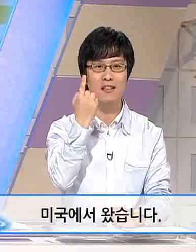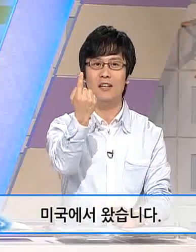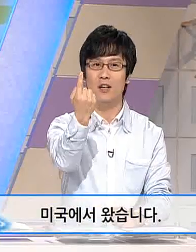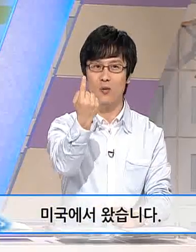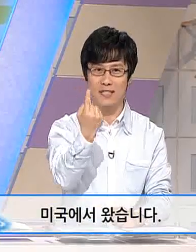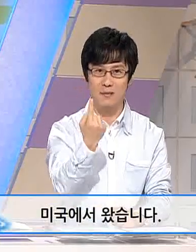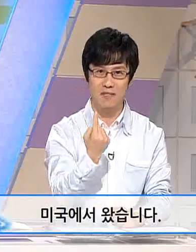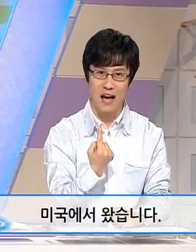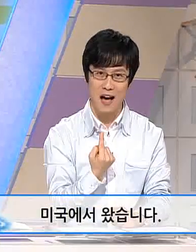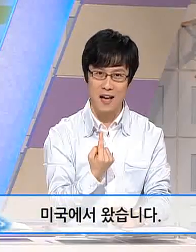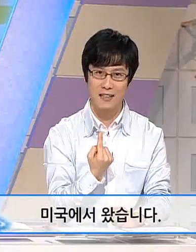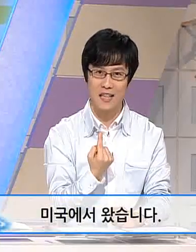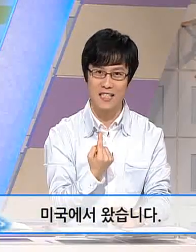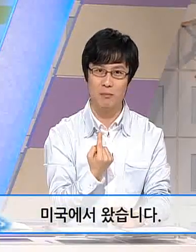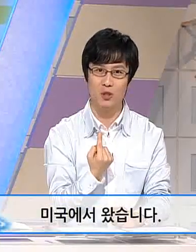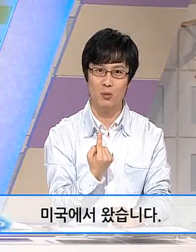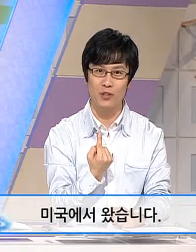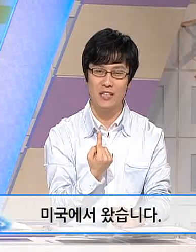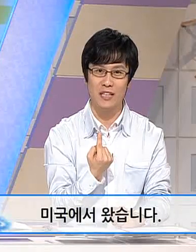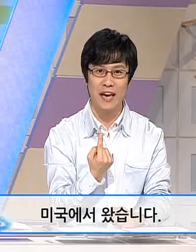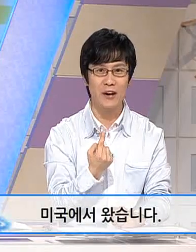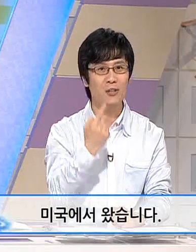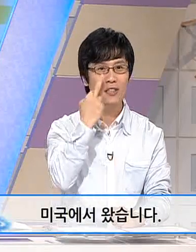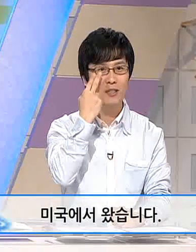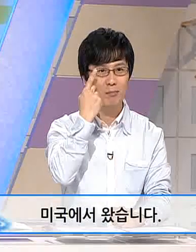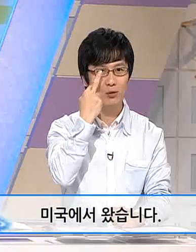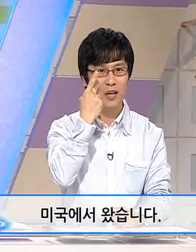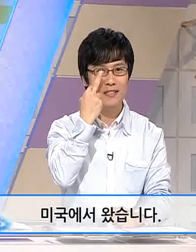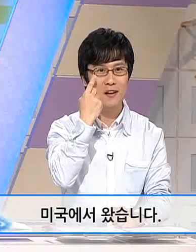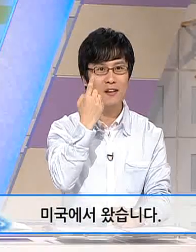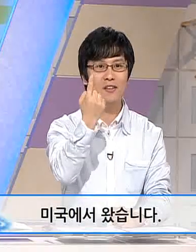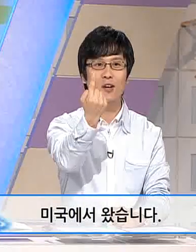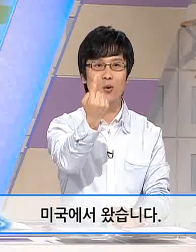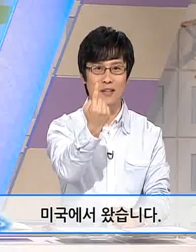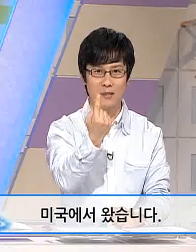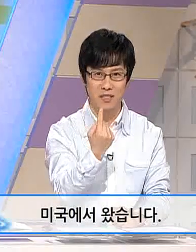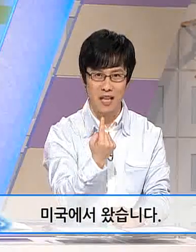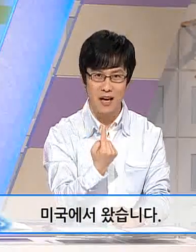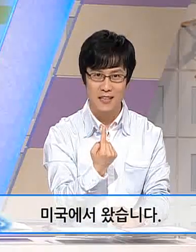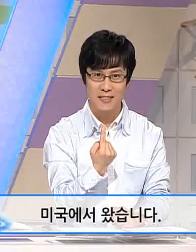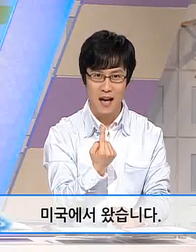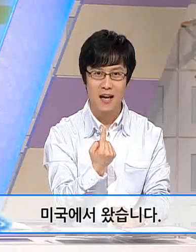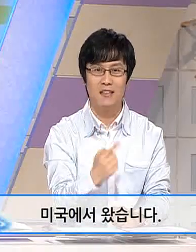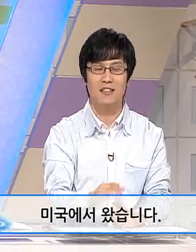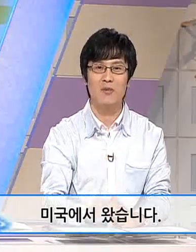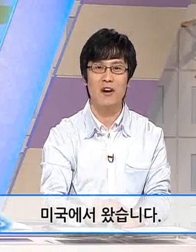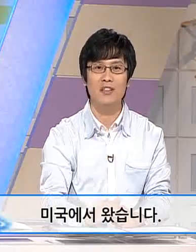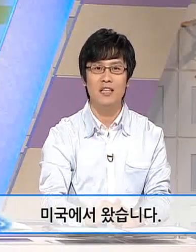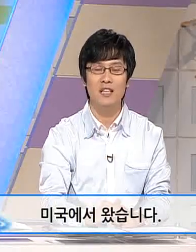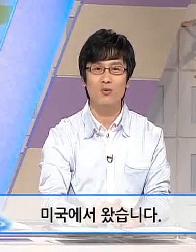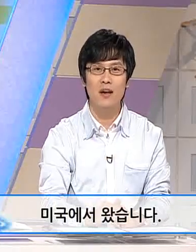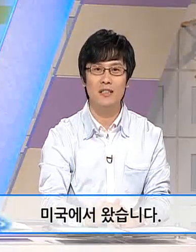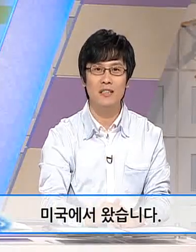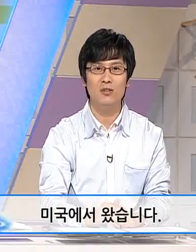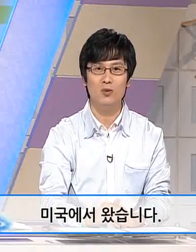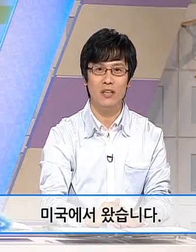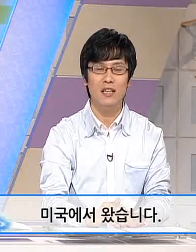왔습니다. 다시 한 번 더 보여드릴까요? 미국에서 왔습니다. 자 그러면 이 수화를 우리